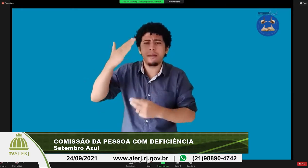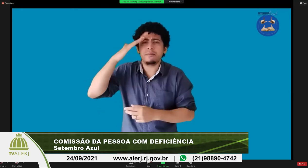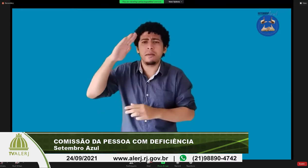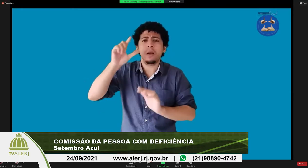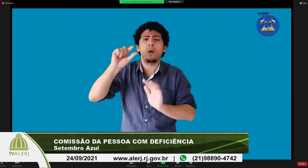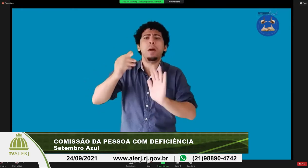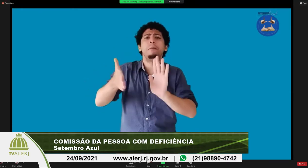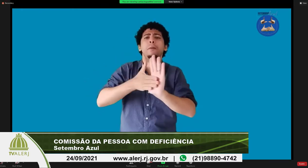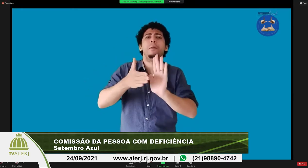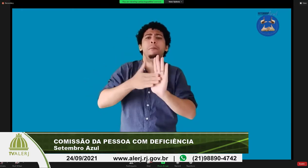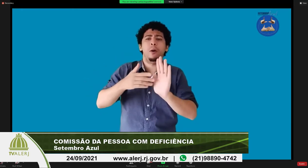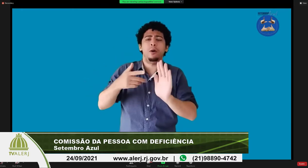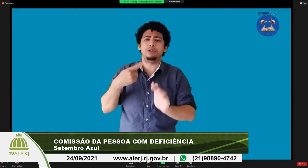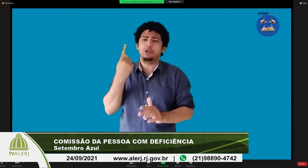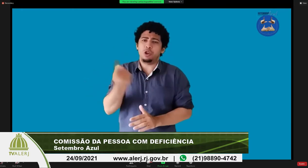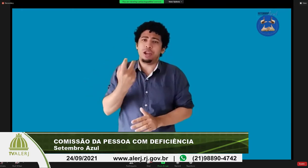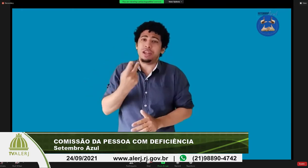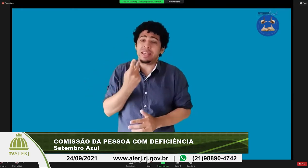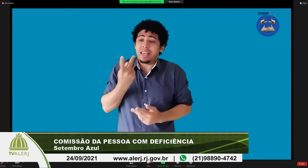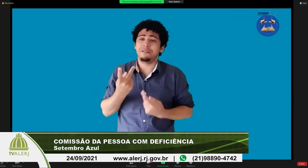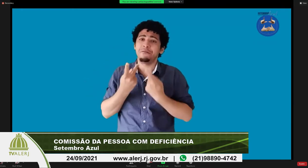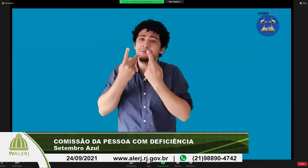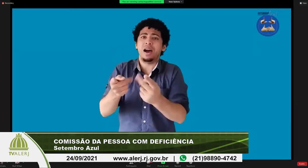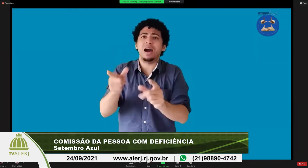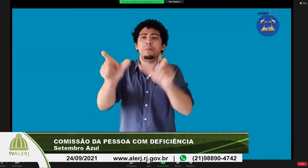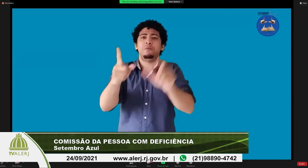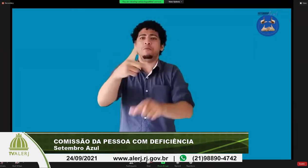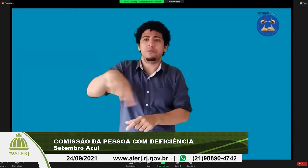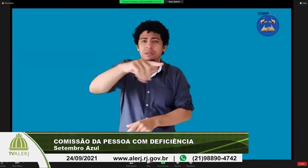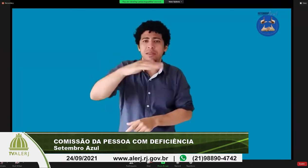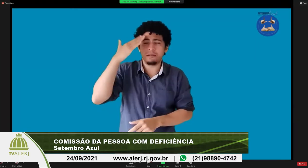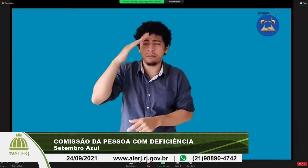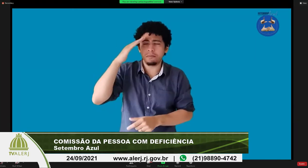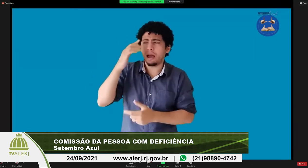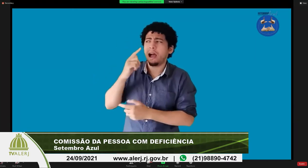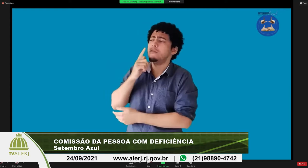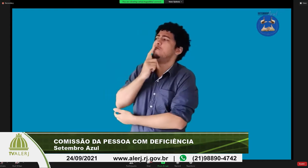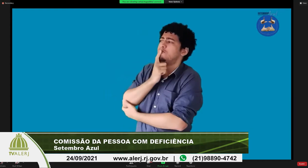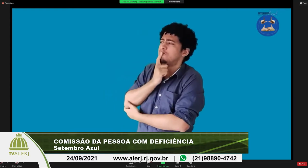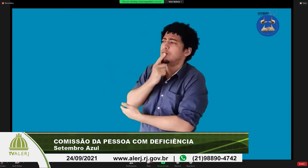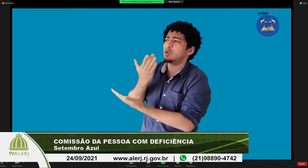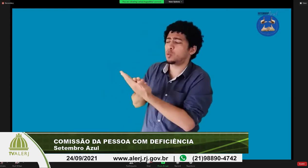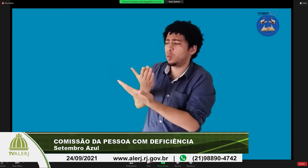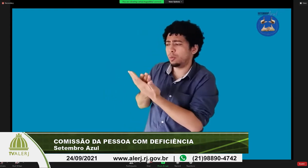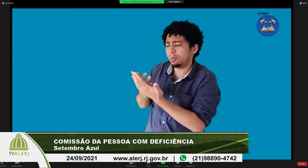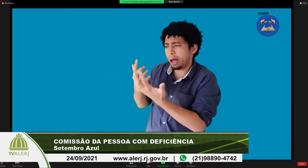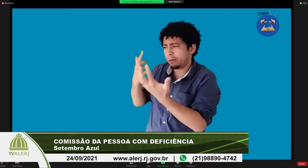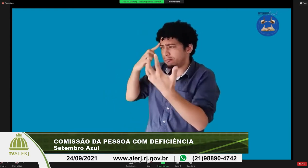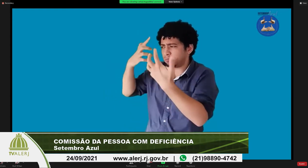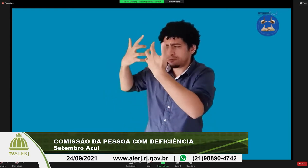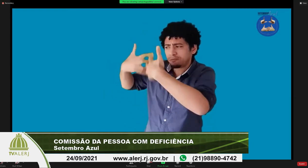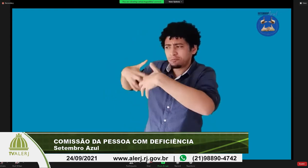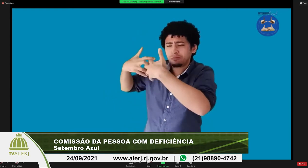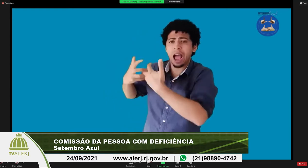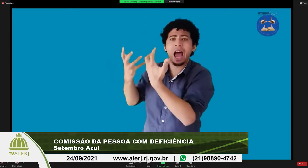vocês por esse momento especial que possam perceber nesse exato momento as questões da pessoa surda as questões